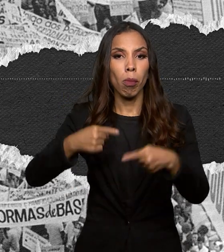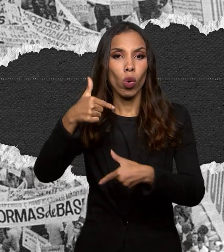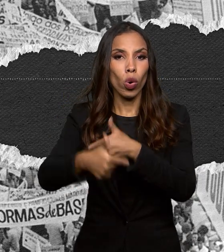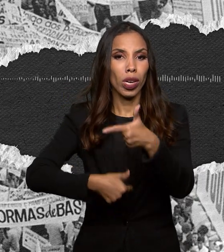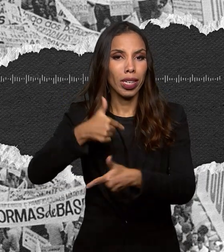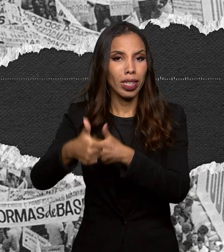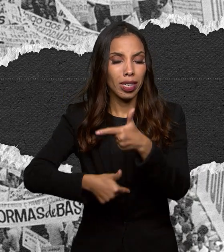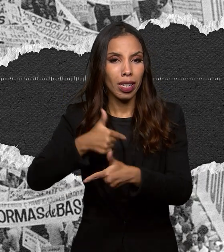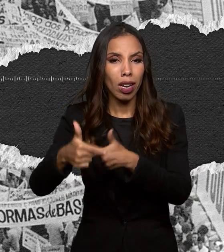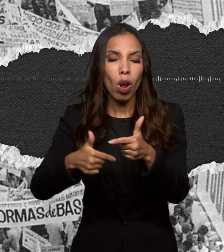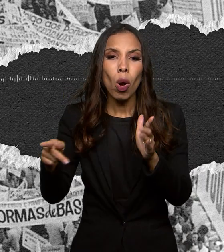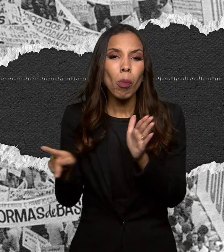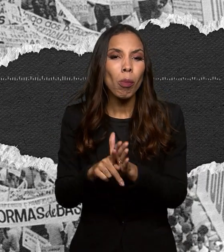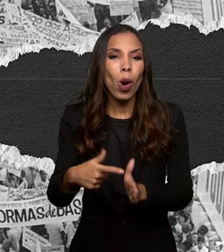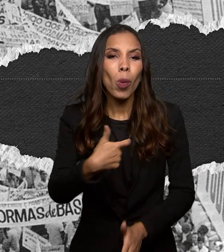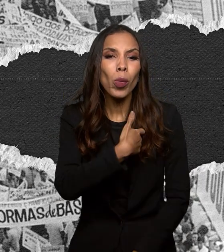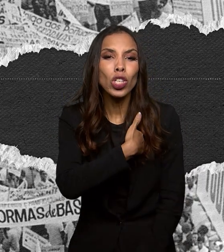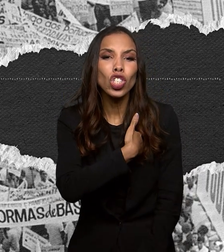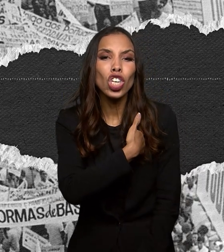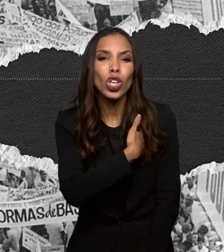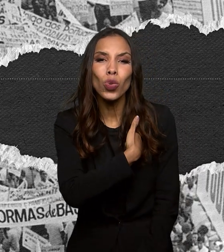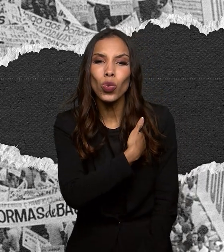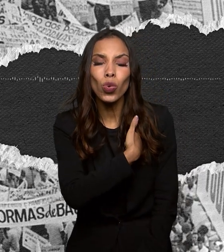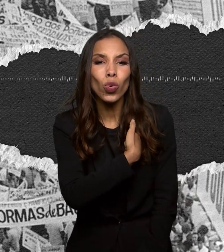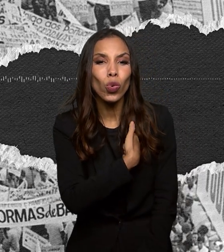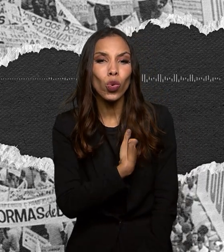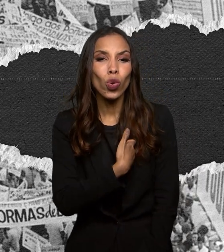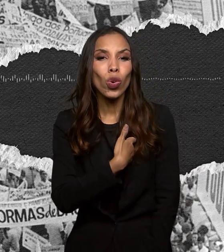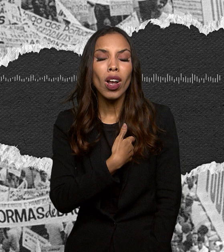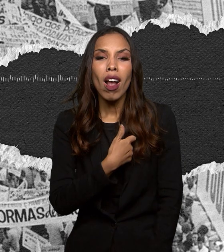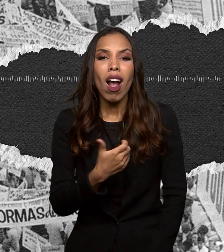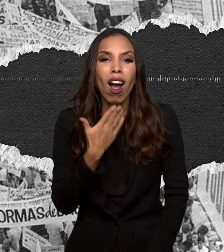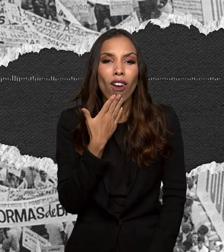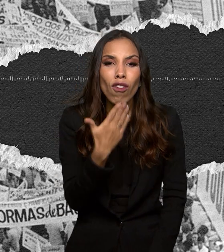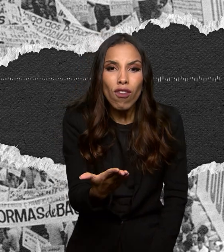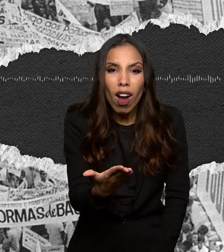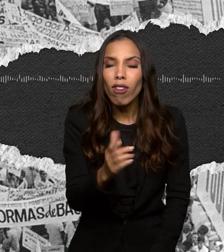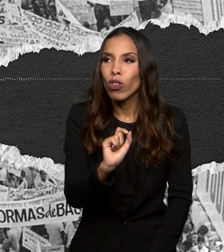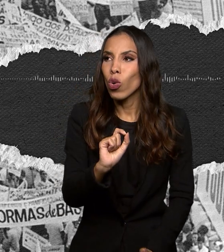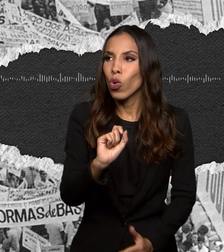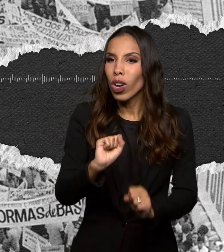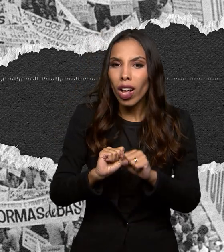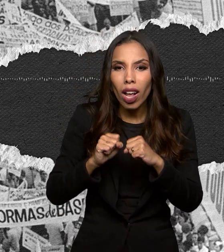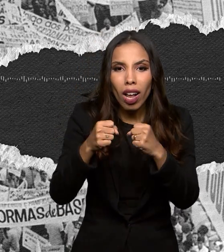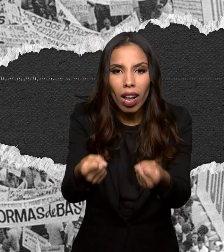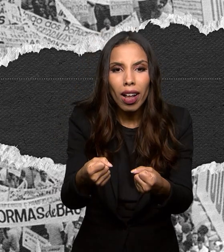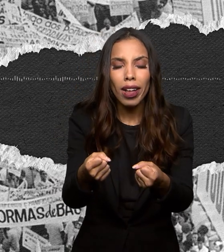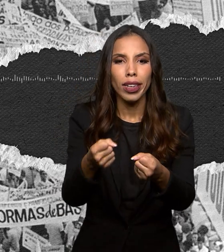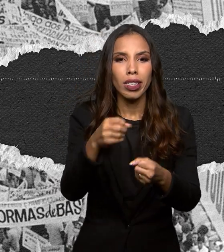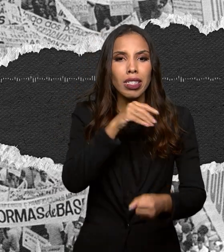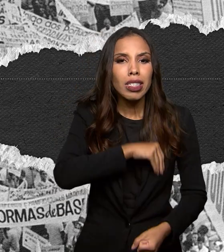Getúlio Vargas que era a favor de distribuir um pouco de renda era a favor de melhorar salários direitos trabalhadores